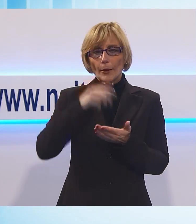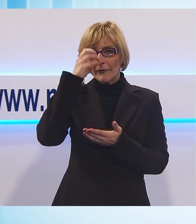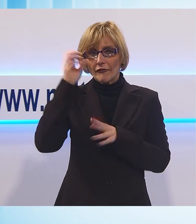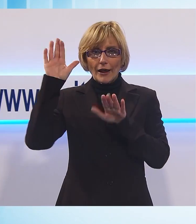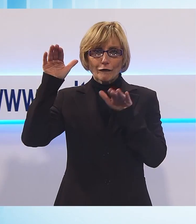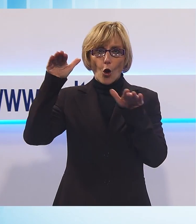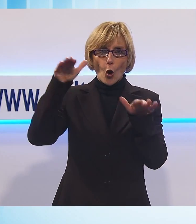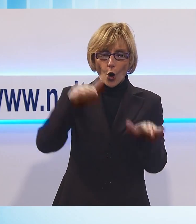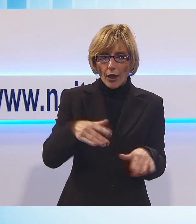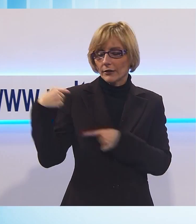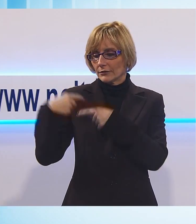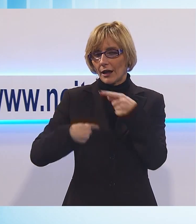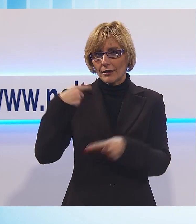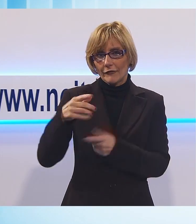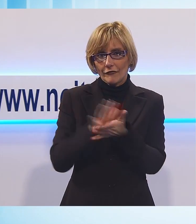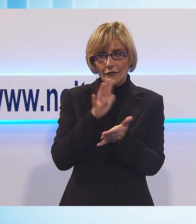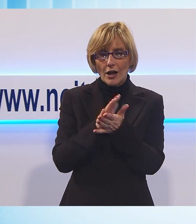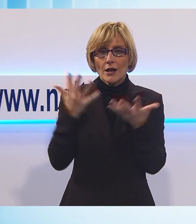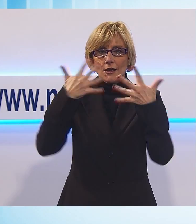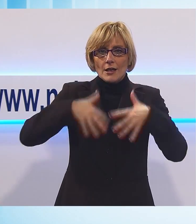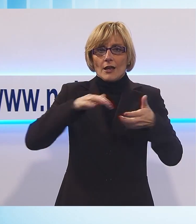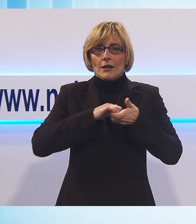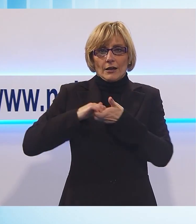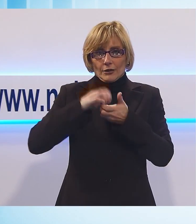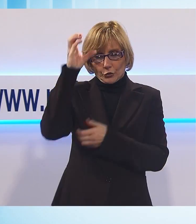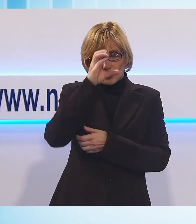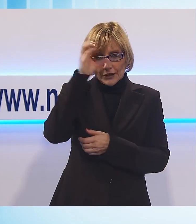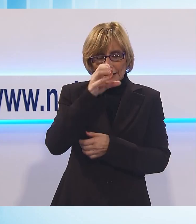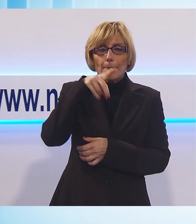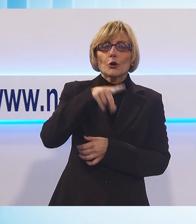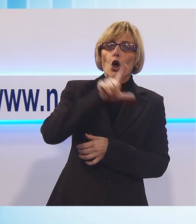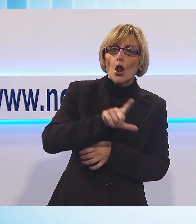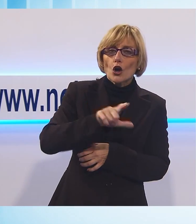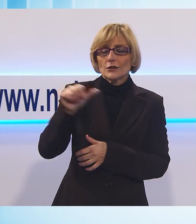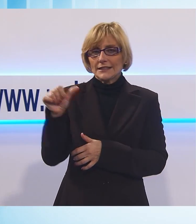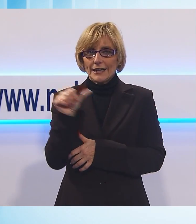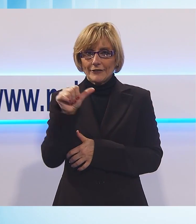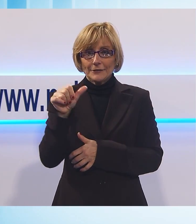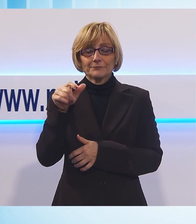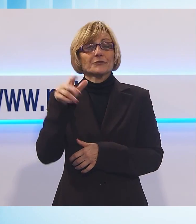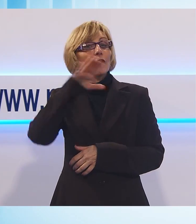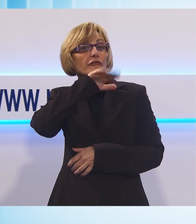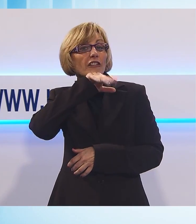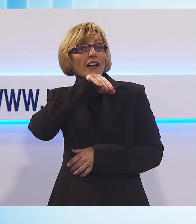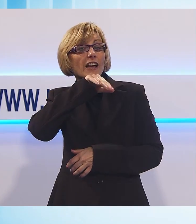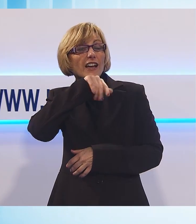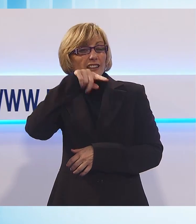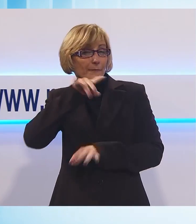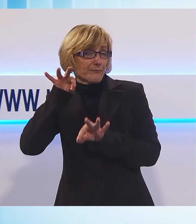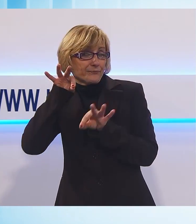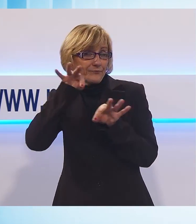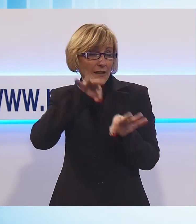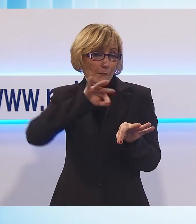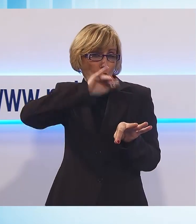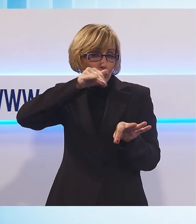evento organizzato dall'associazione turistica Proloco Seravezza. La vecchina scenderà dal monte con l'aiuto del gruppo speleologico